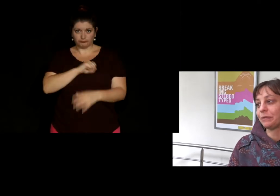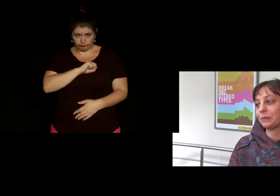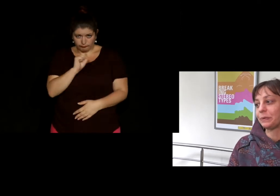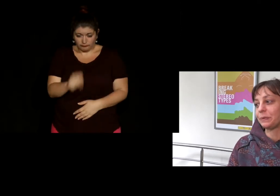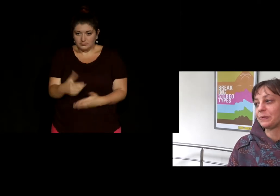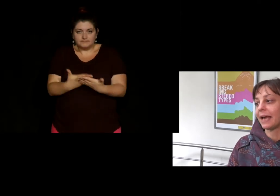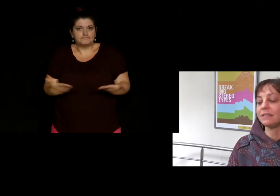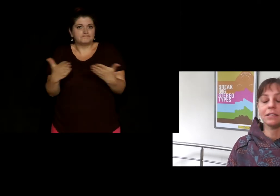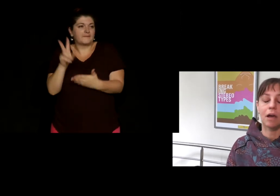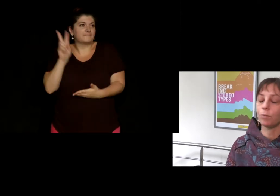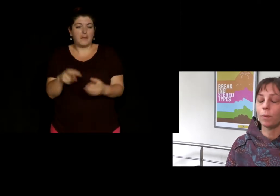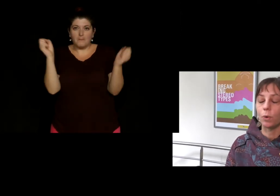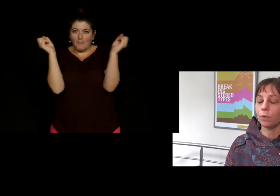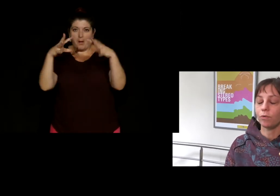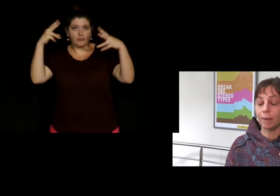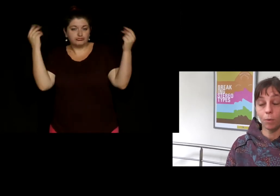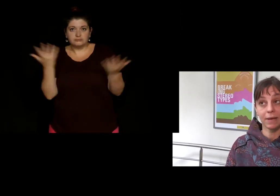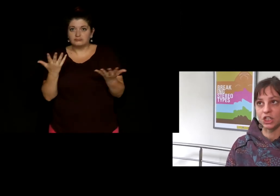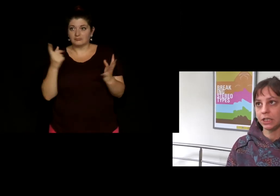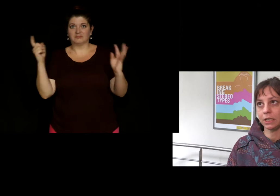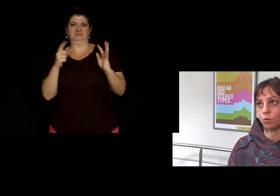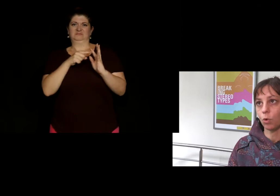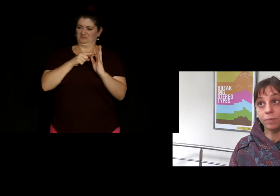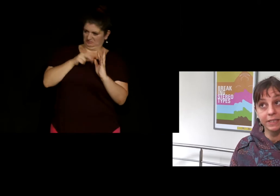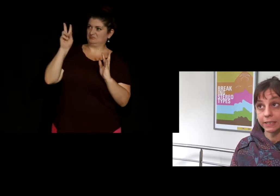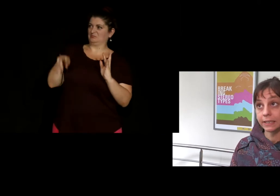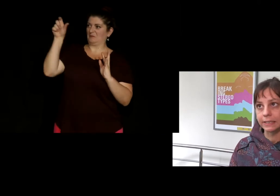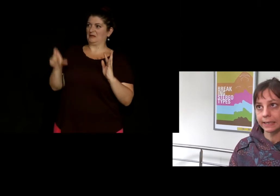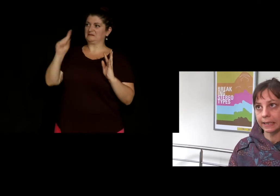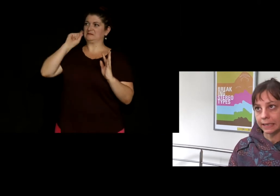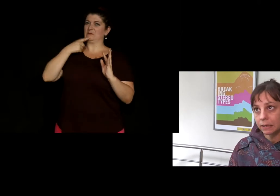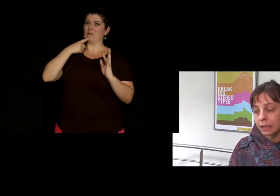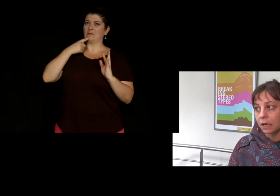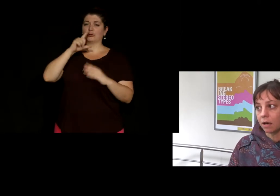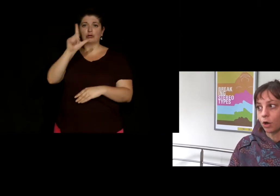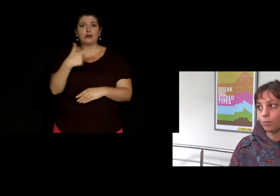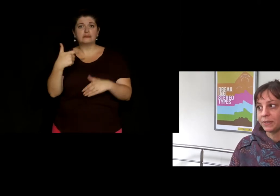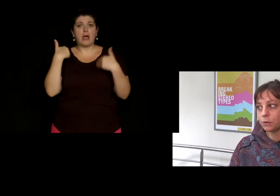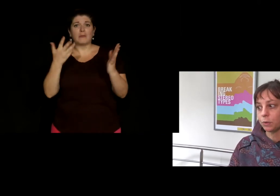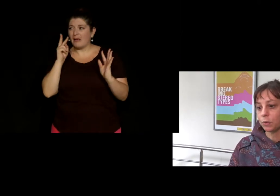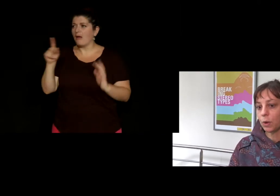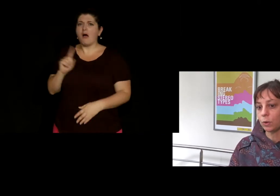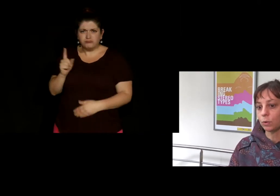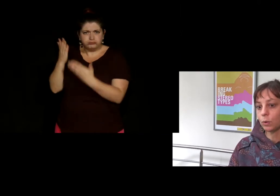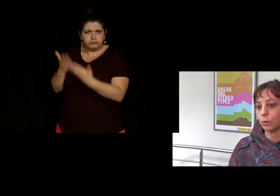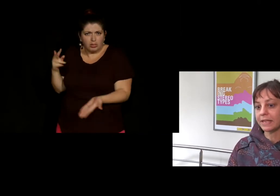ça a été un moment vraiment magique et une complicité qui s'est créée puisque donc cette